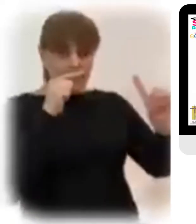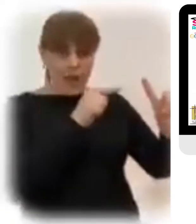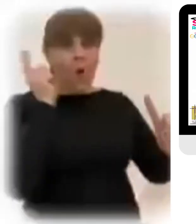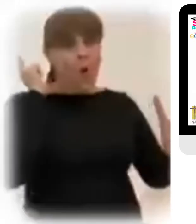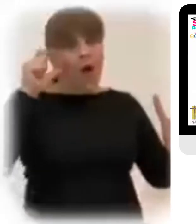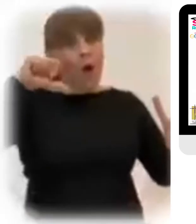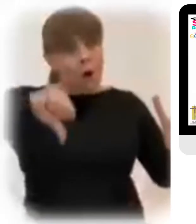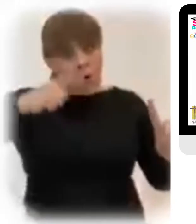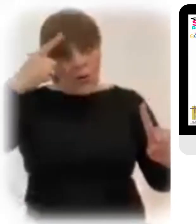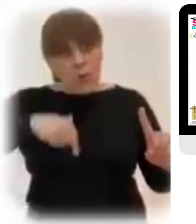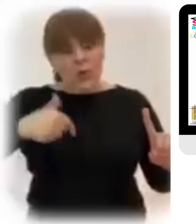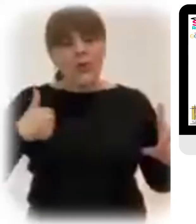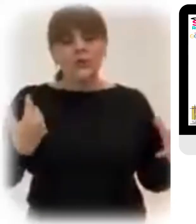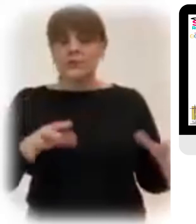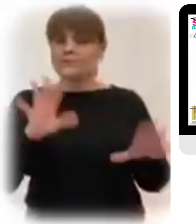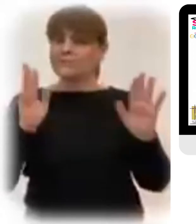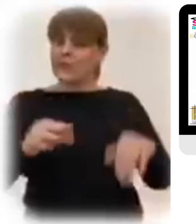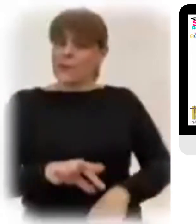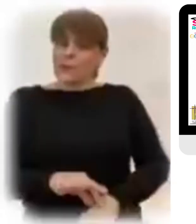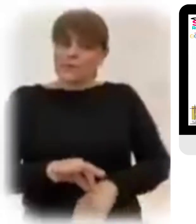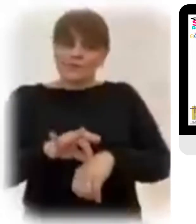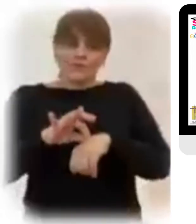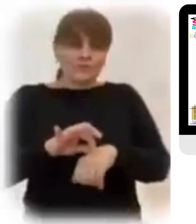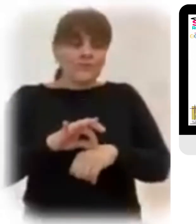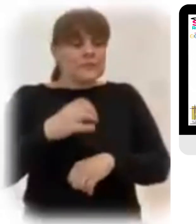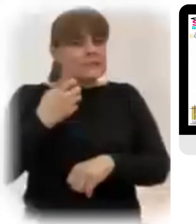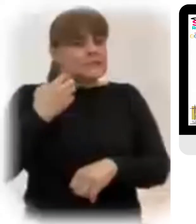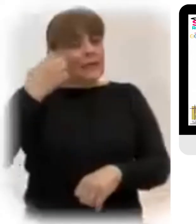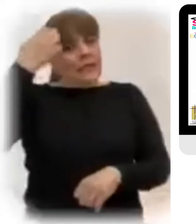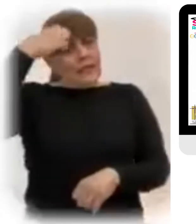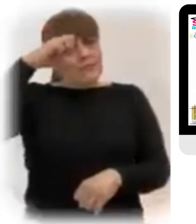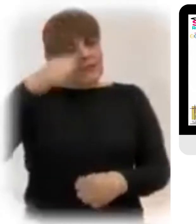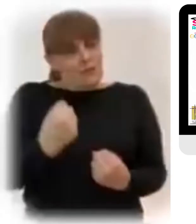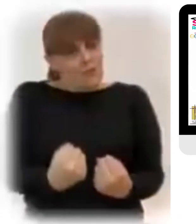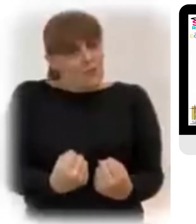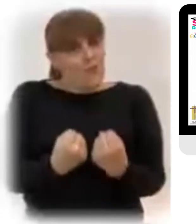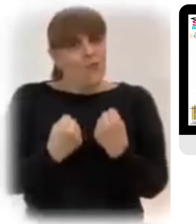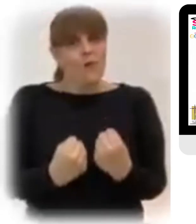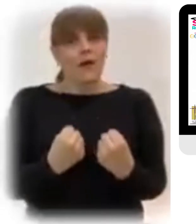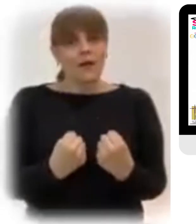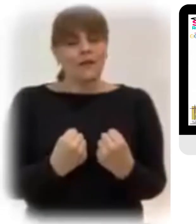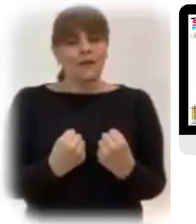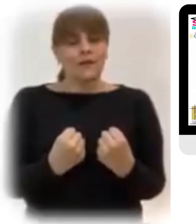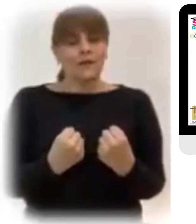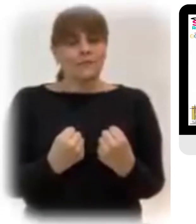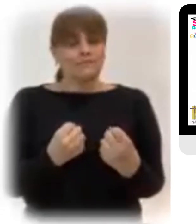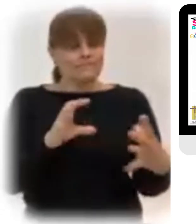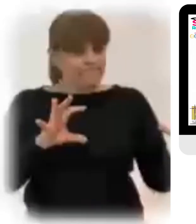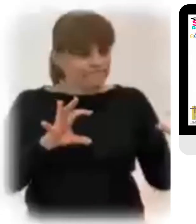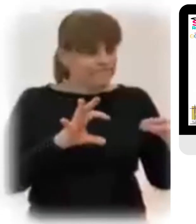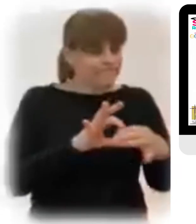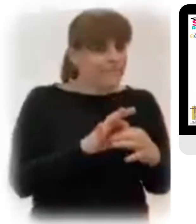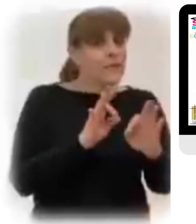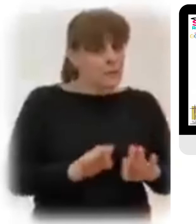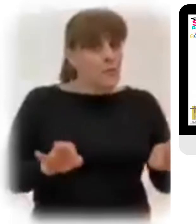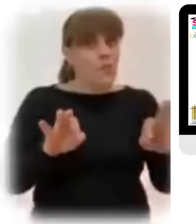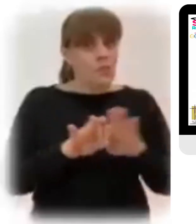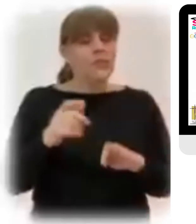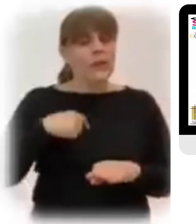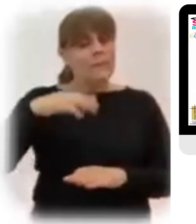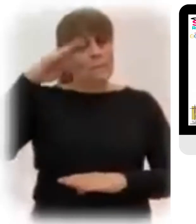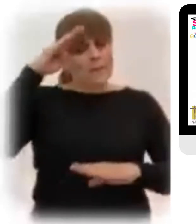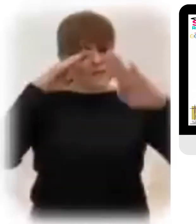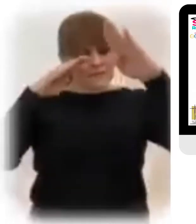Que ojalá estos cantos esta noche Los hiciéramos con todo nuestro corazón Sino que